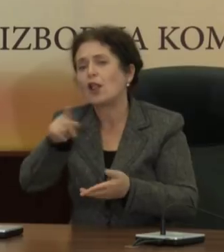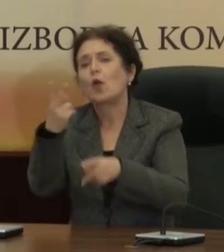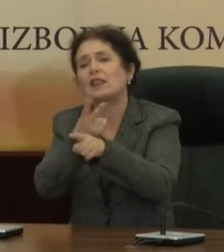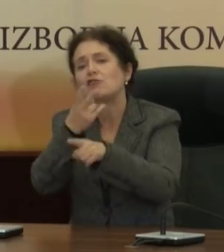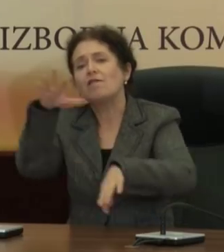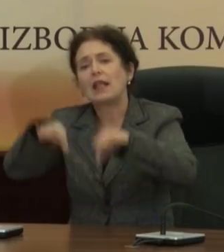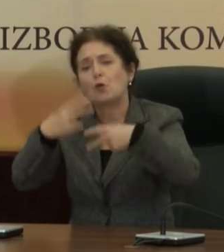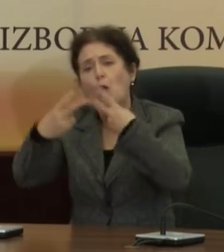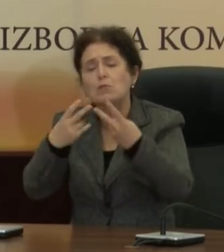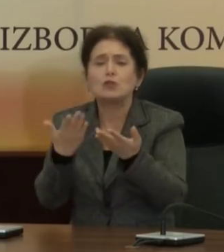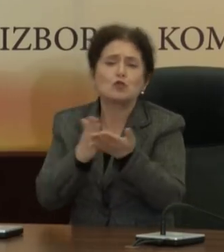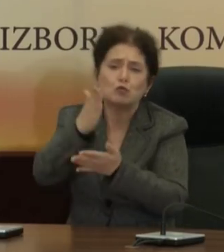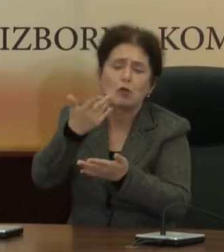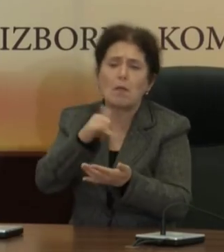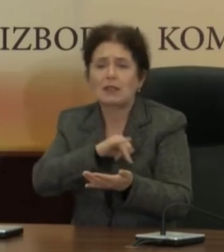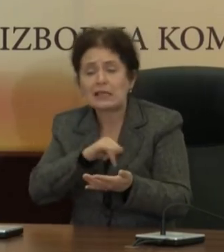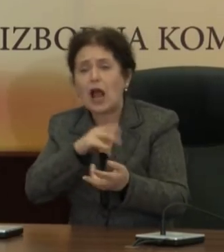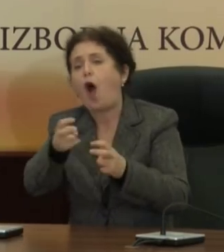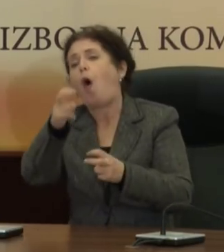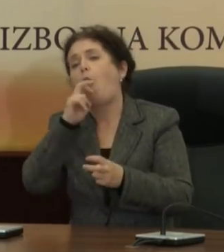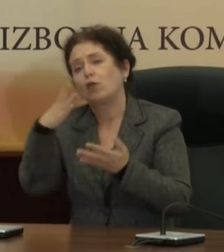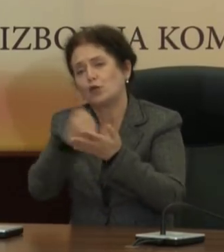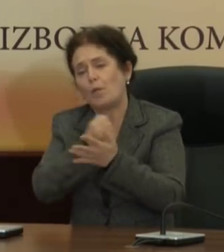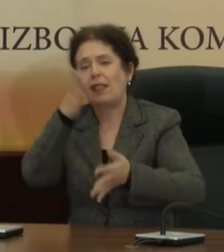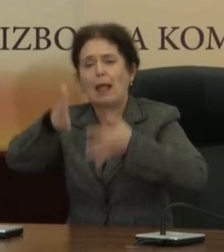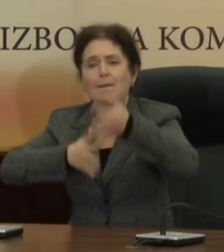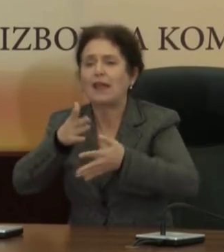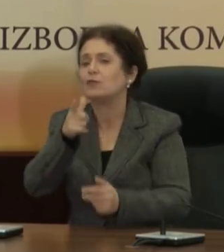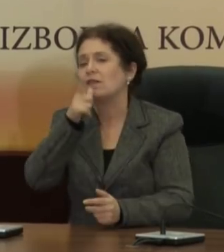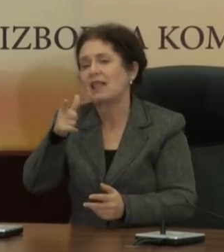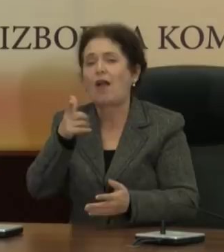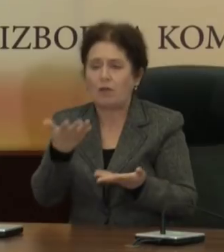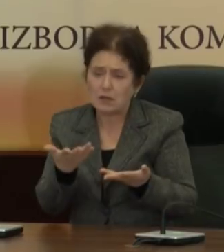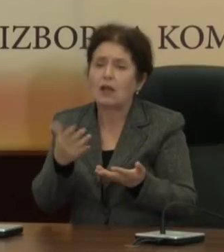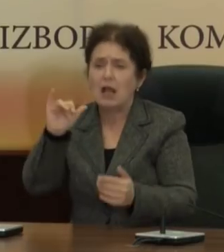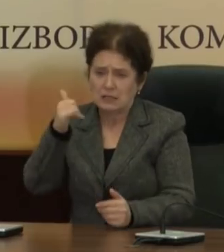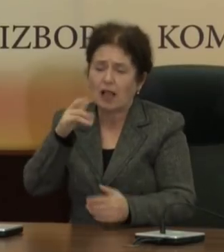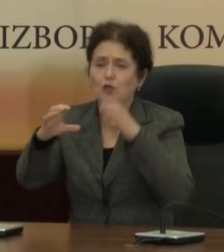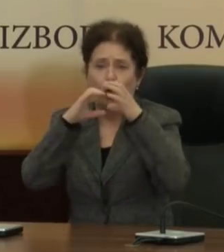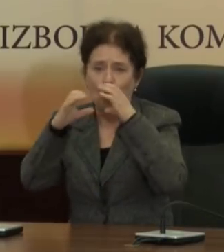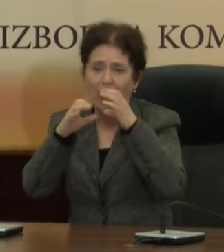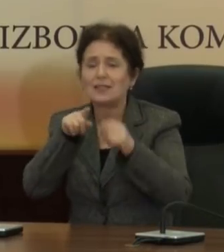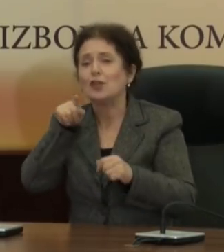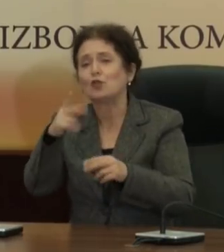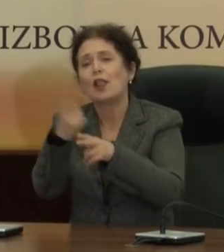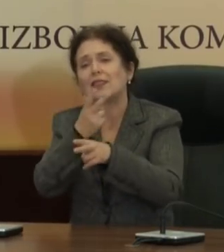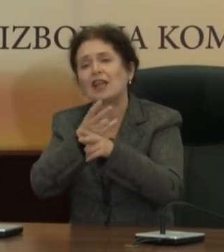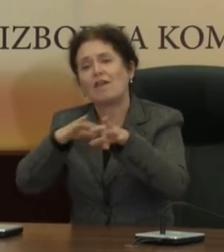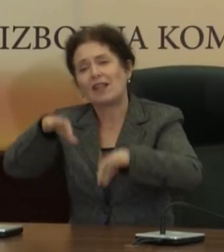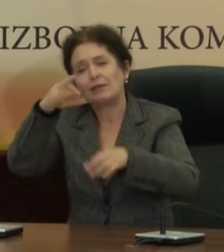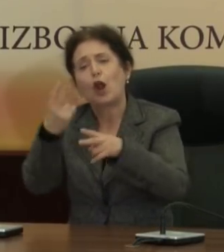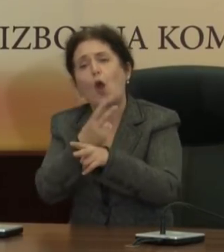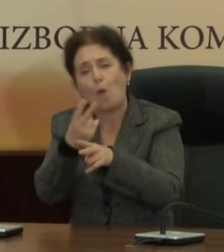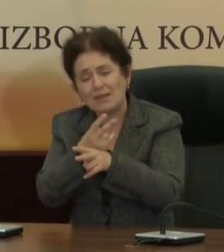изборна комисија И да добиат одговор на македонски знаковен јазик Секако за комуникација со Државната изборна